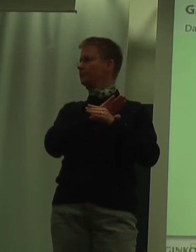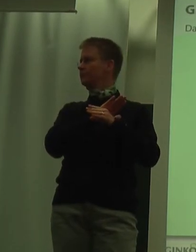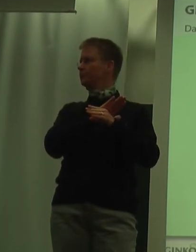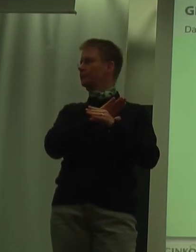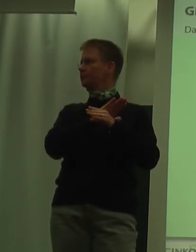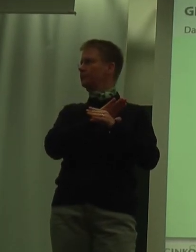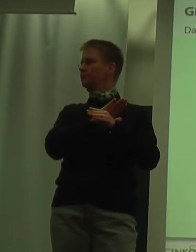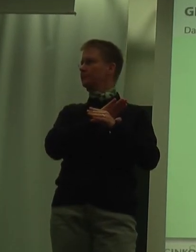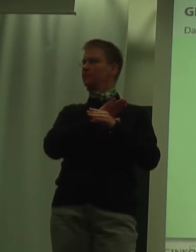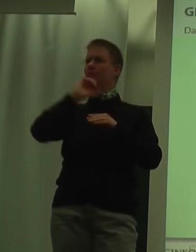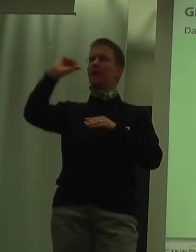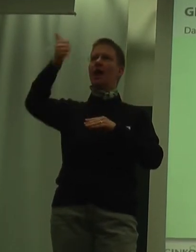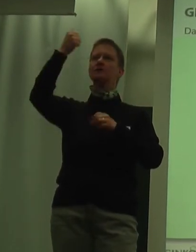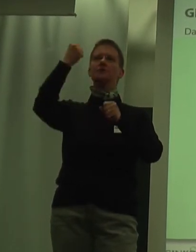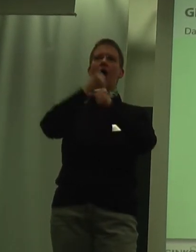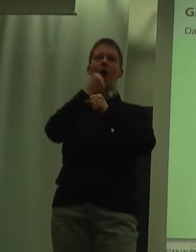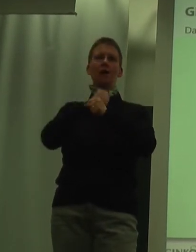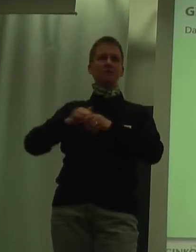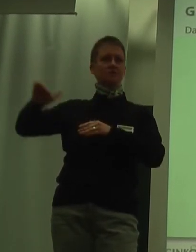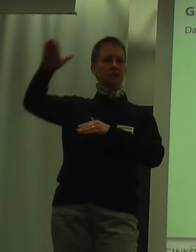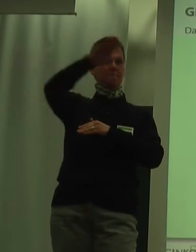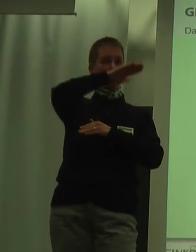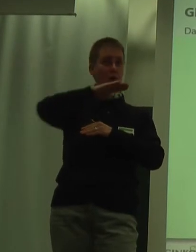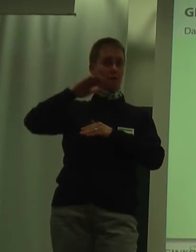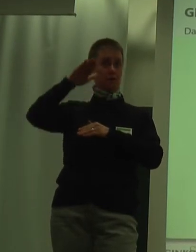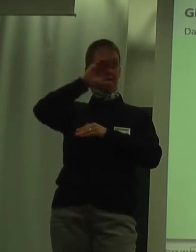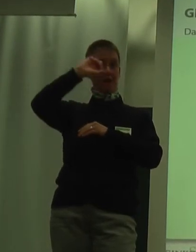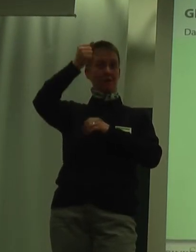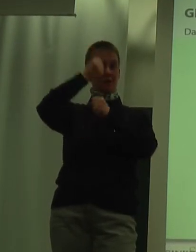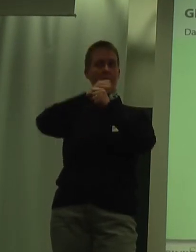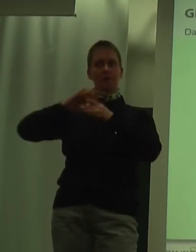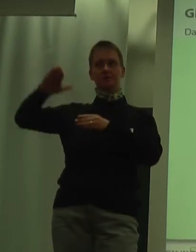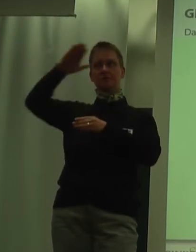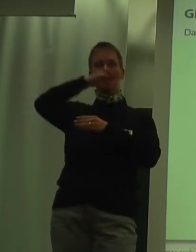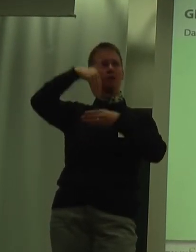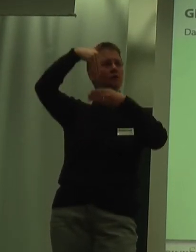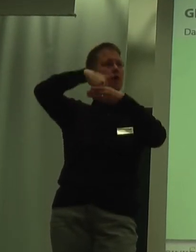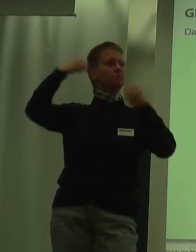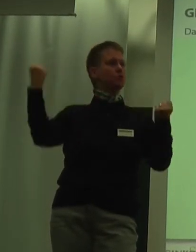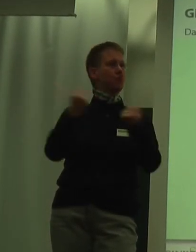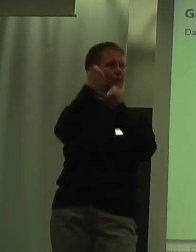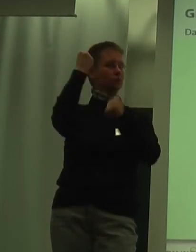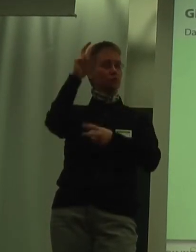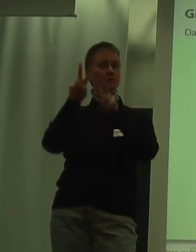Am ersten Arbeitsmarkt, der erste Arbeitsmarkt, also Beschäftigungsverhältnisse, die ohne